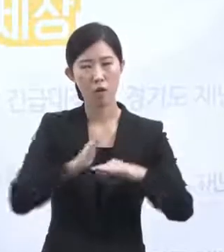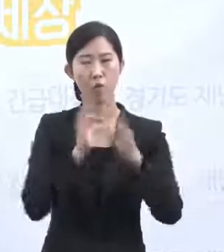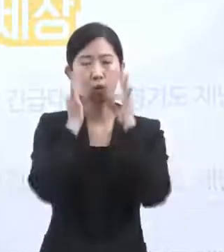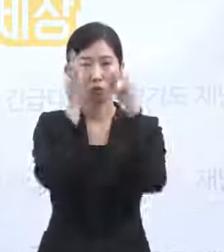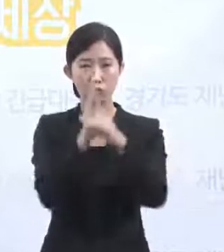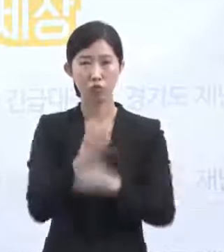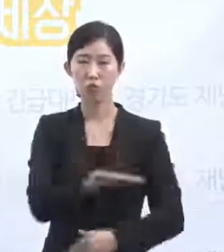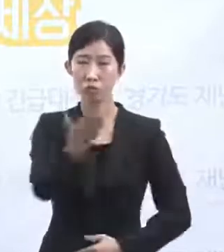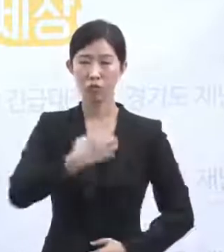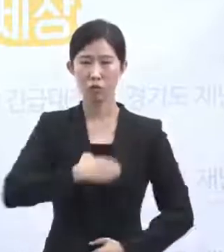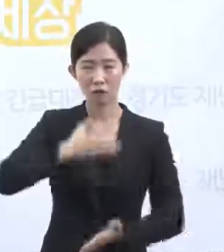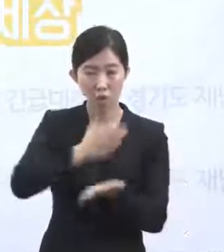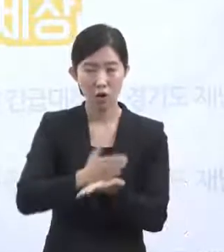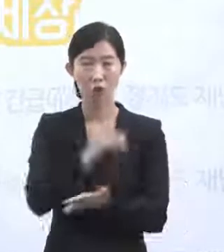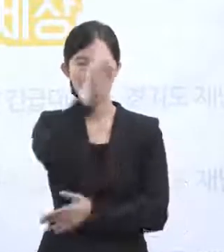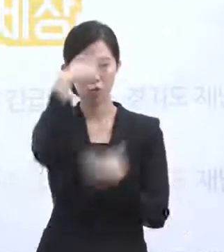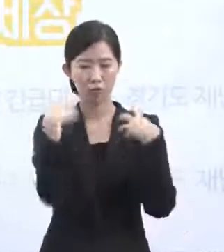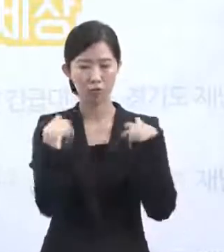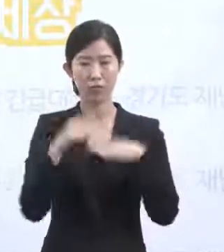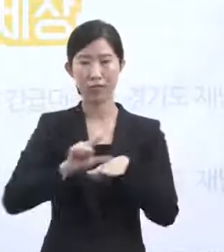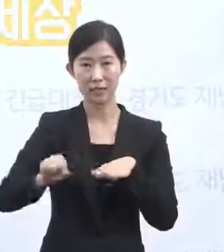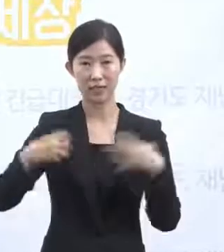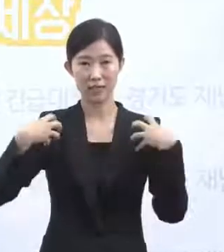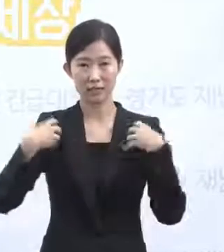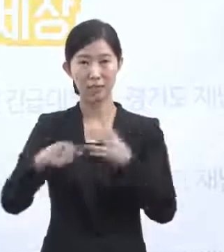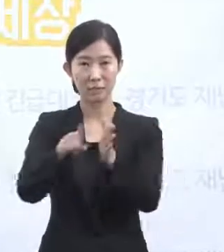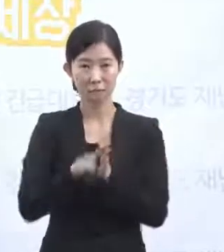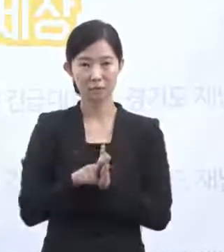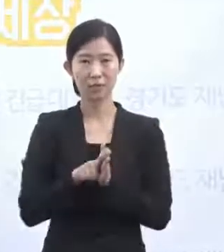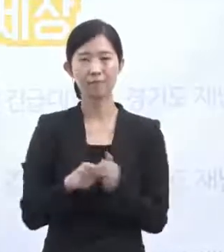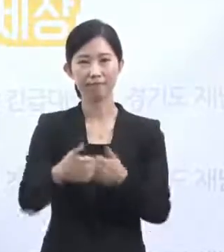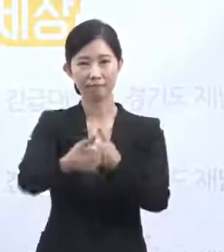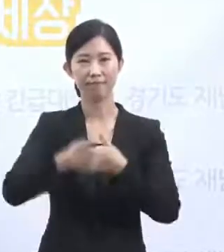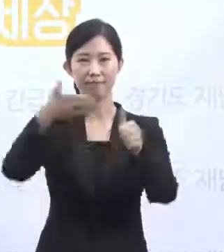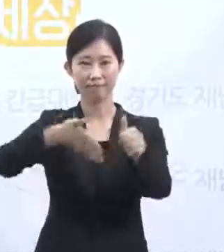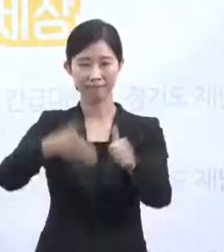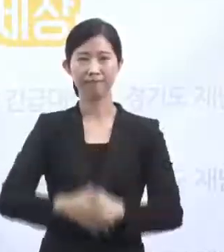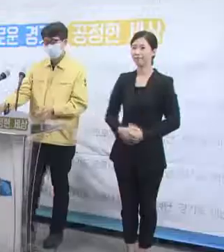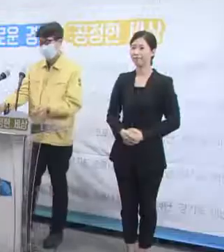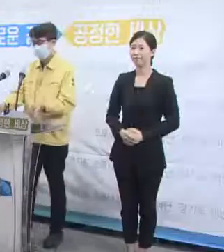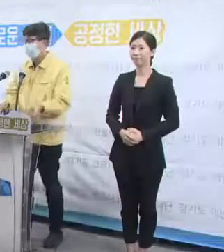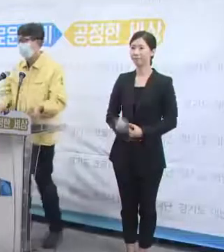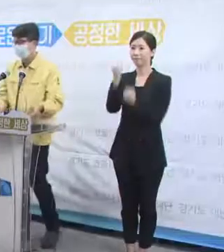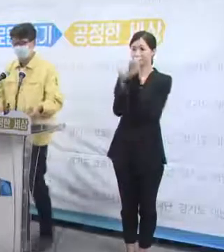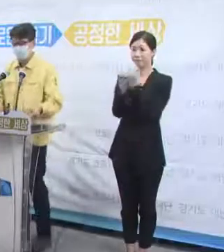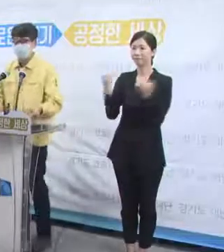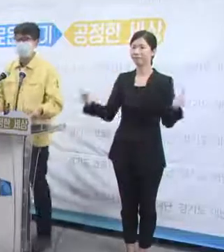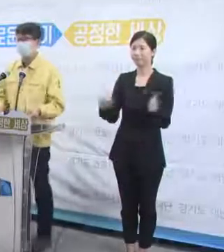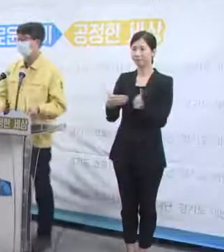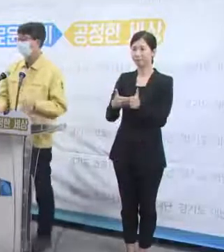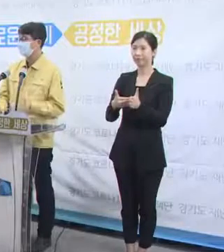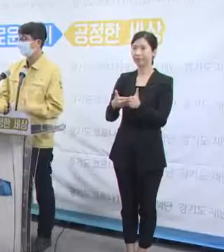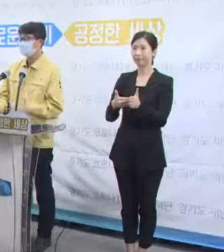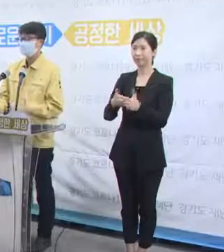정부와 지방자치단체를 믿고 신뢰하고 잘 따라와 주셨으면 좋겠습니다. 이것으로 기자회견을 모두 마치도록